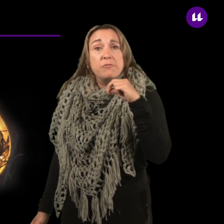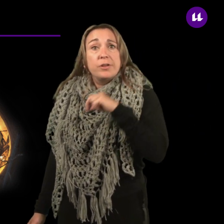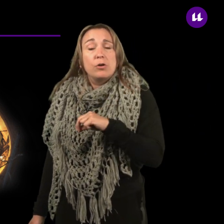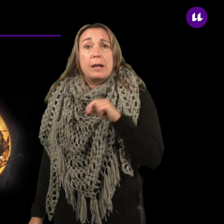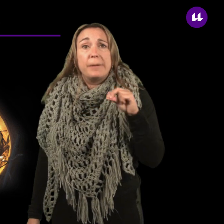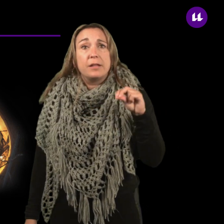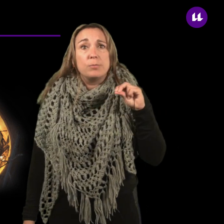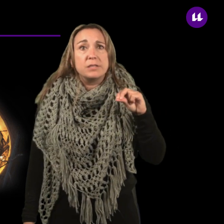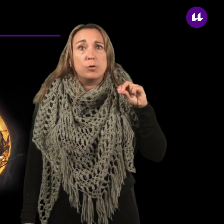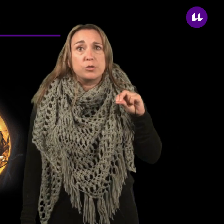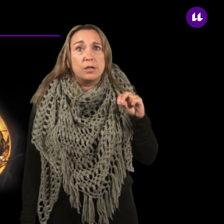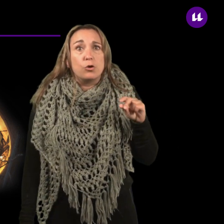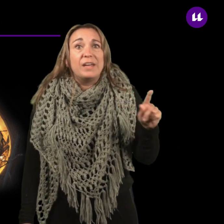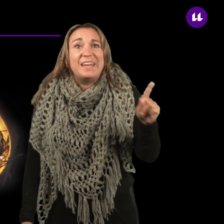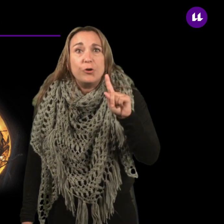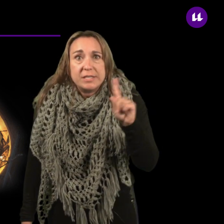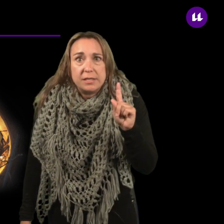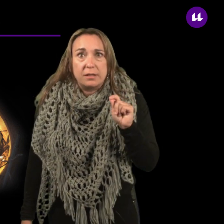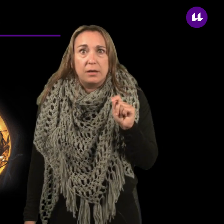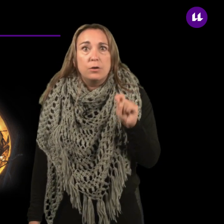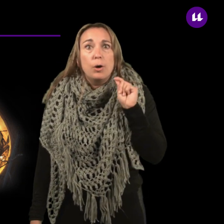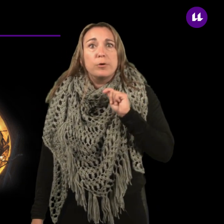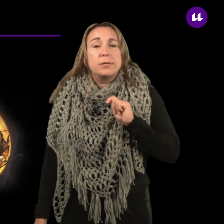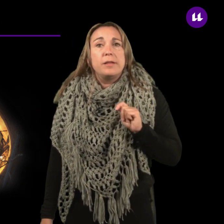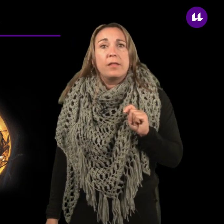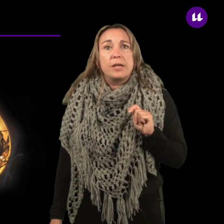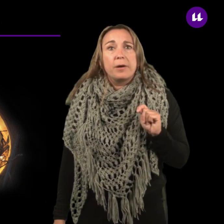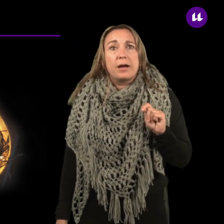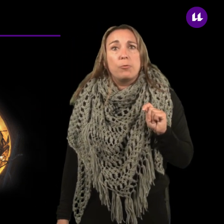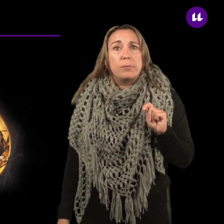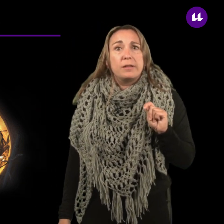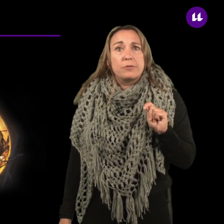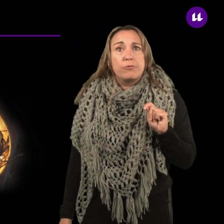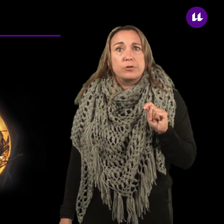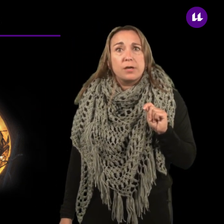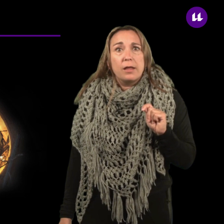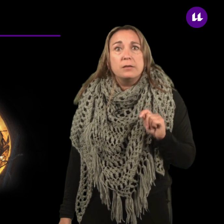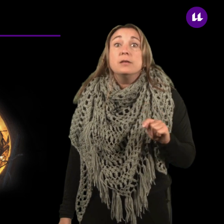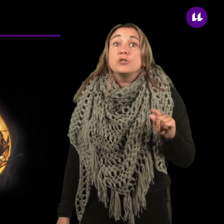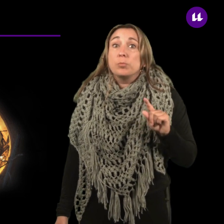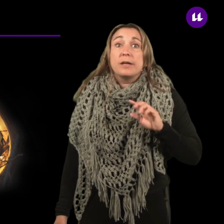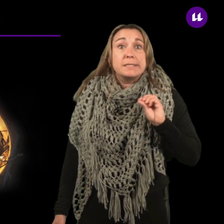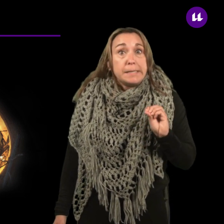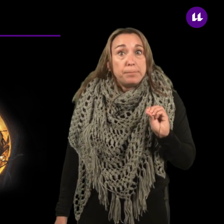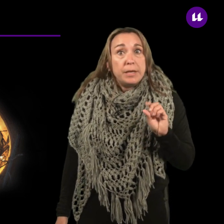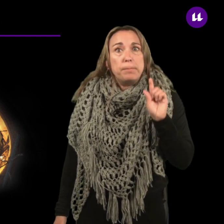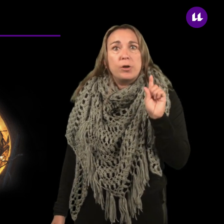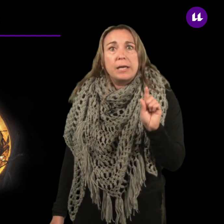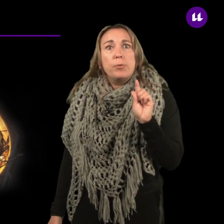inferior al 20,5% y no exista posibilidad de llevar a cabo una ventilación forzada, se optará siempre por equipos